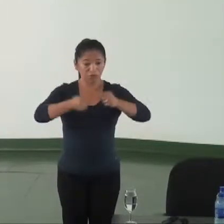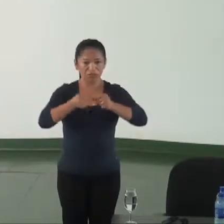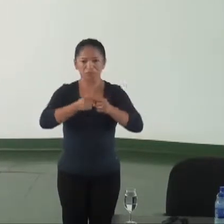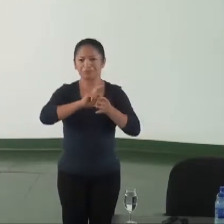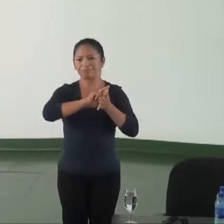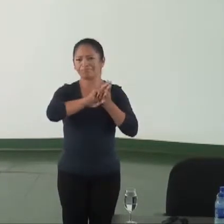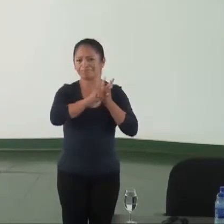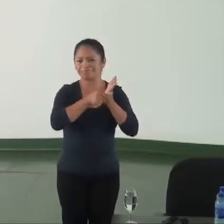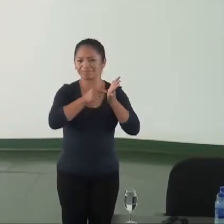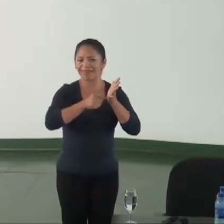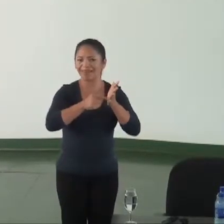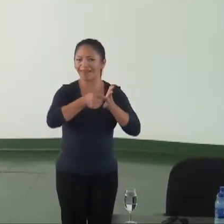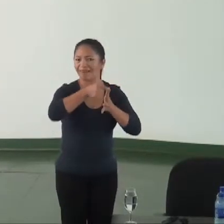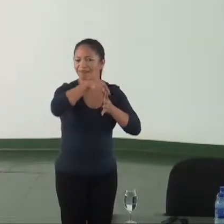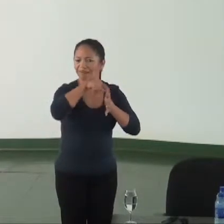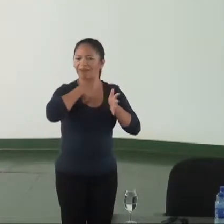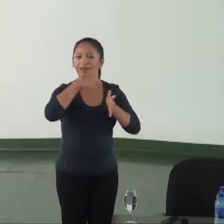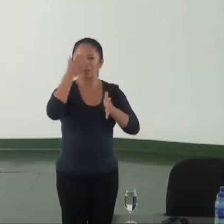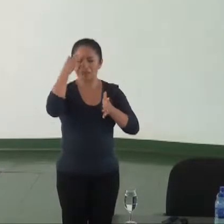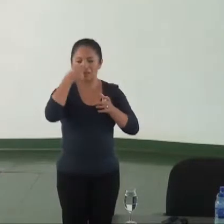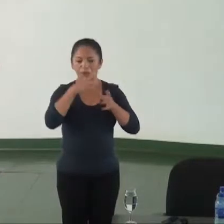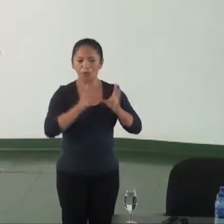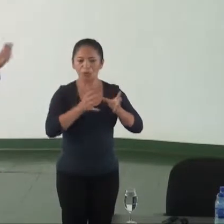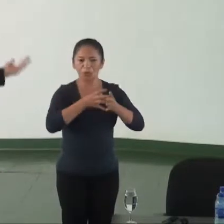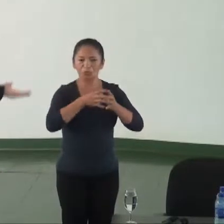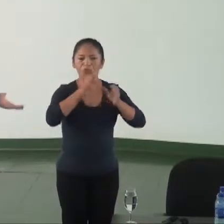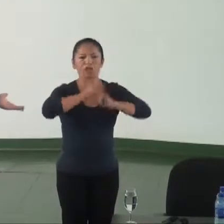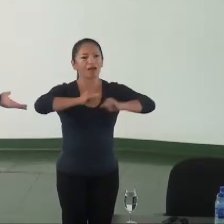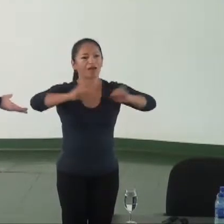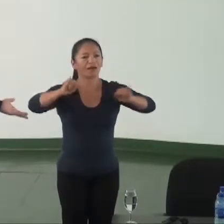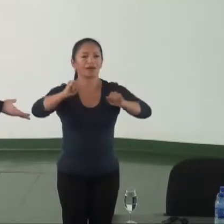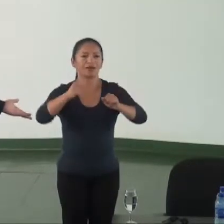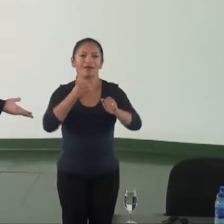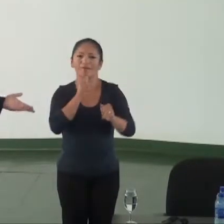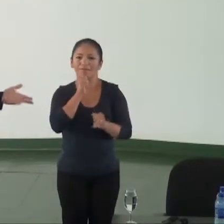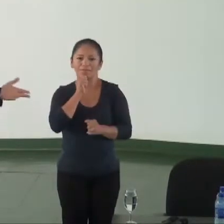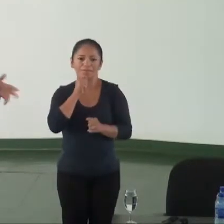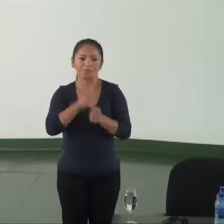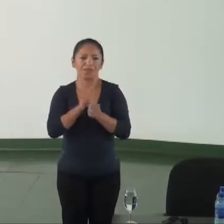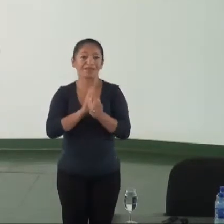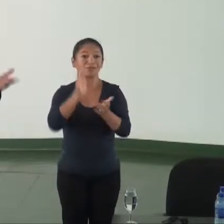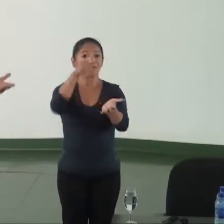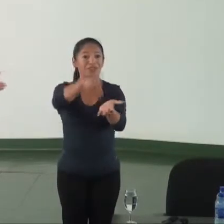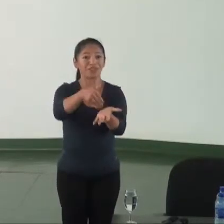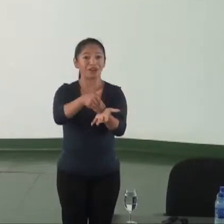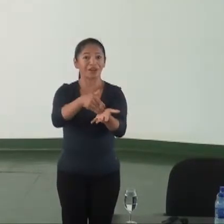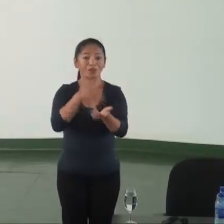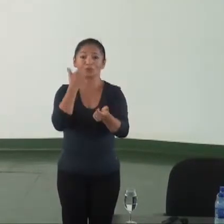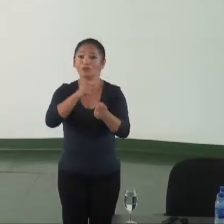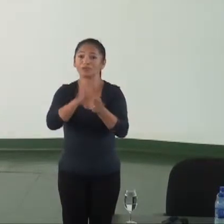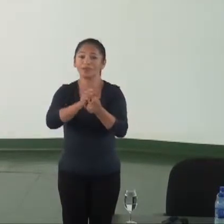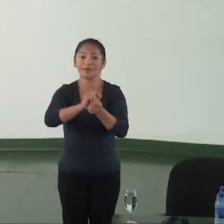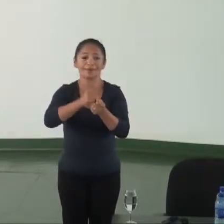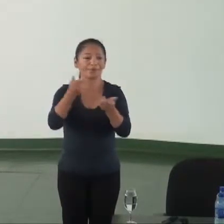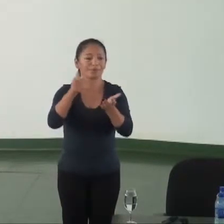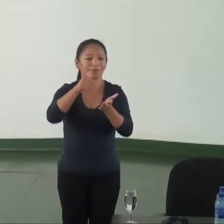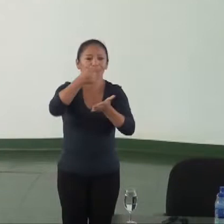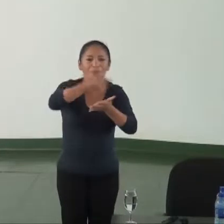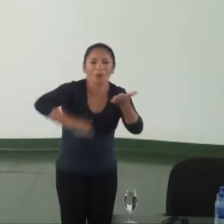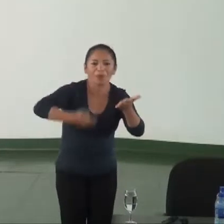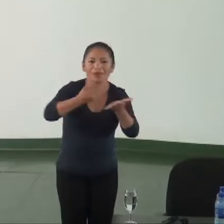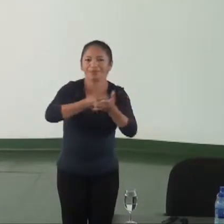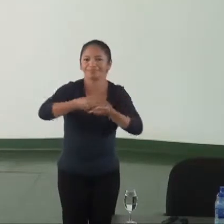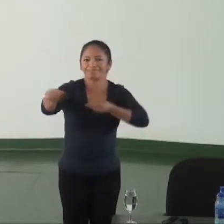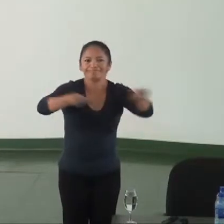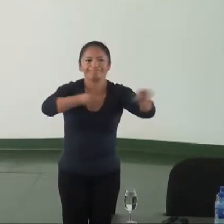gente vê, que o próprio Conselho emite, muitas vezes não chega lá na ponta, nas cidades onde os promotores têm